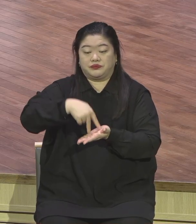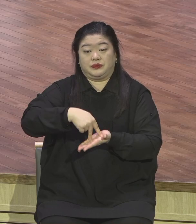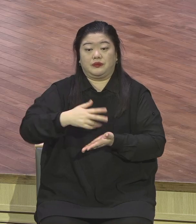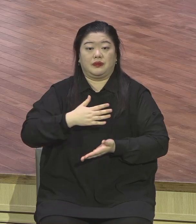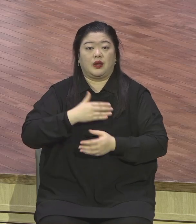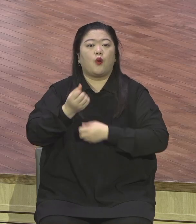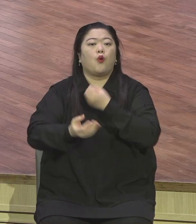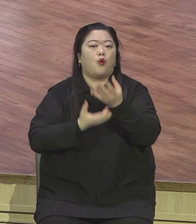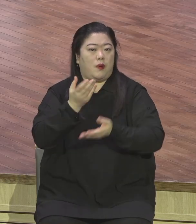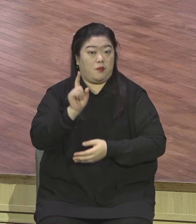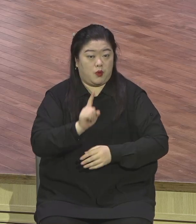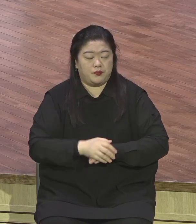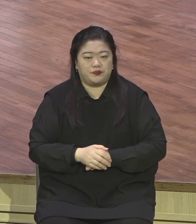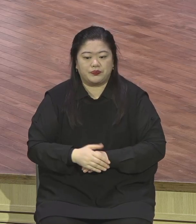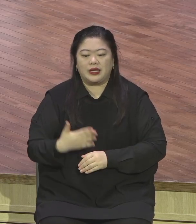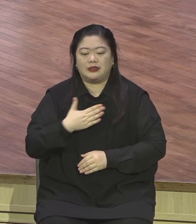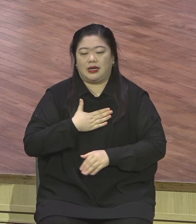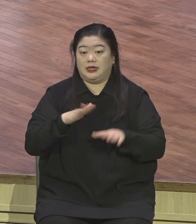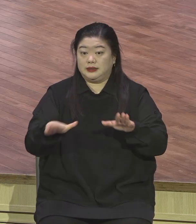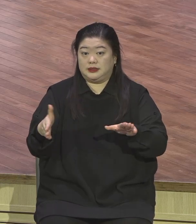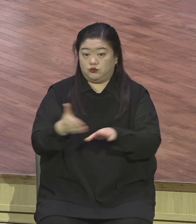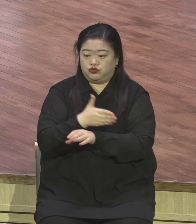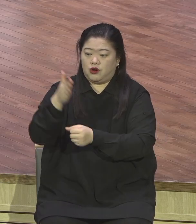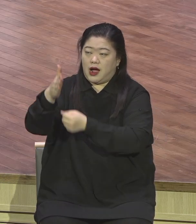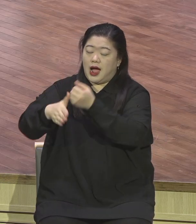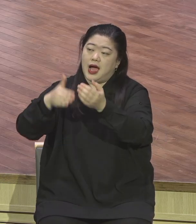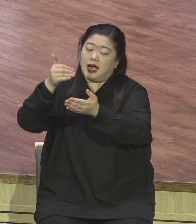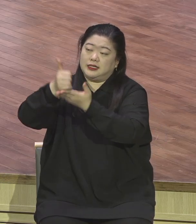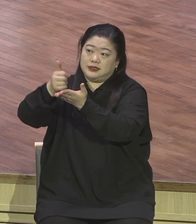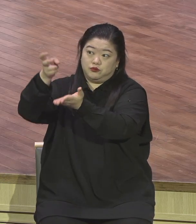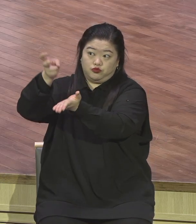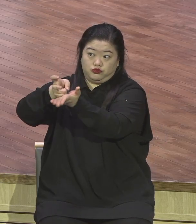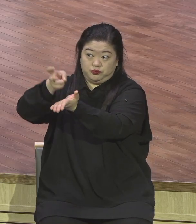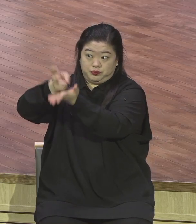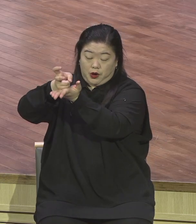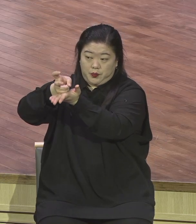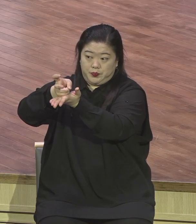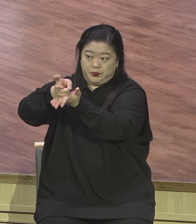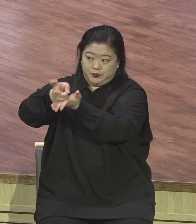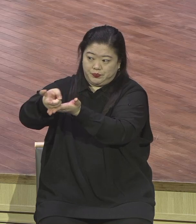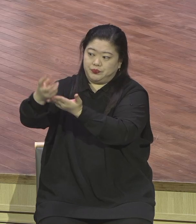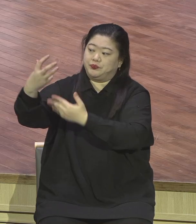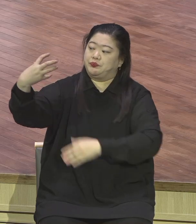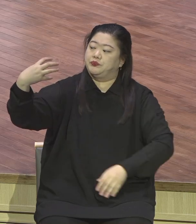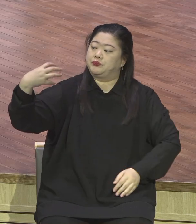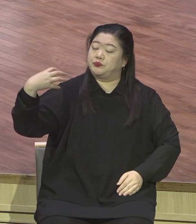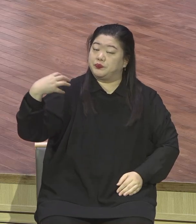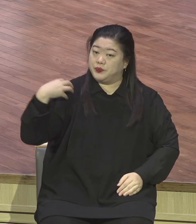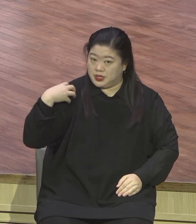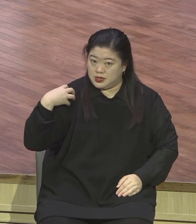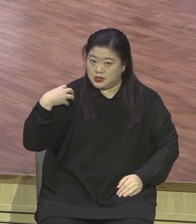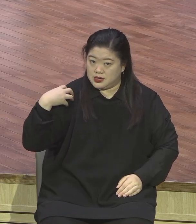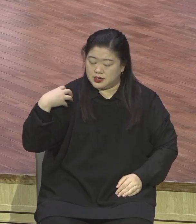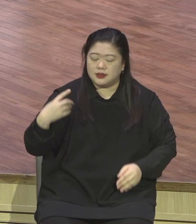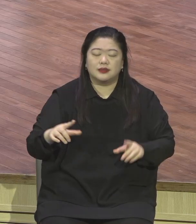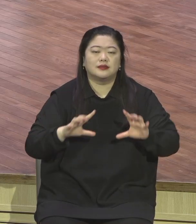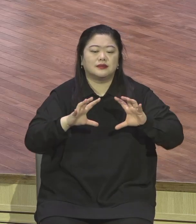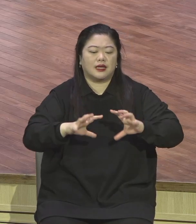하나님의 율법을 내 어깨에 매고 짊어지고 세상을 살겠습니다. 제가